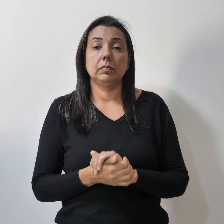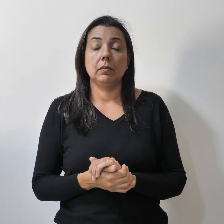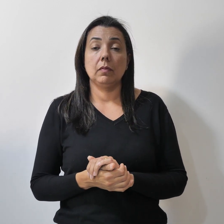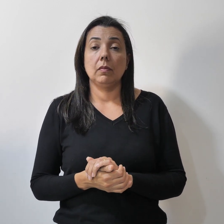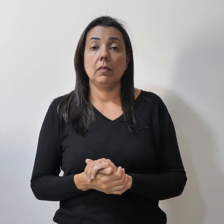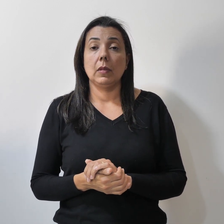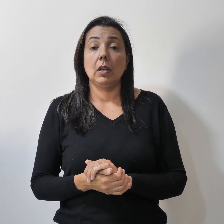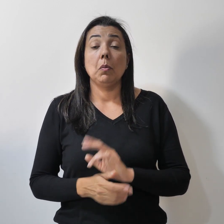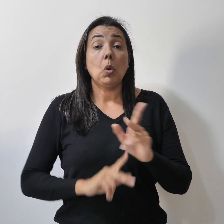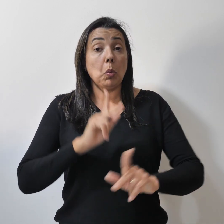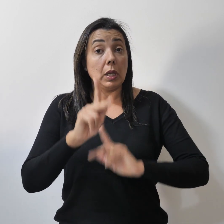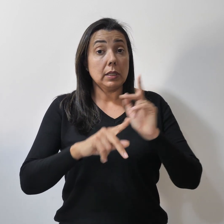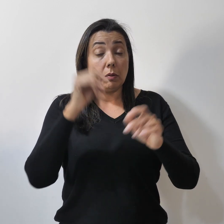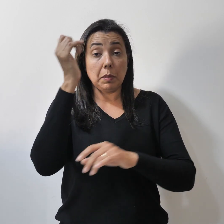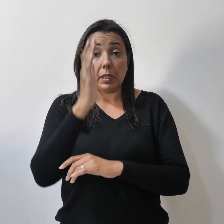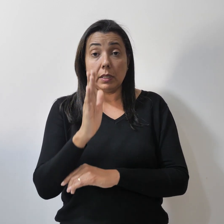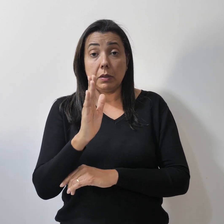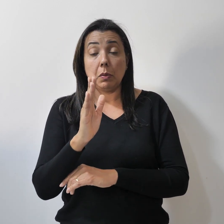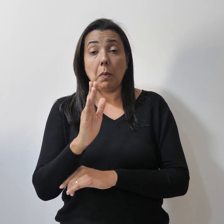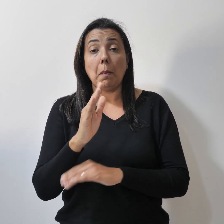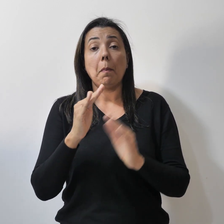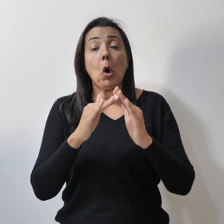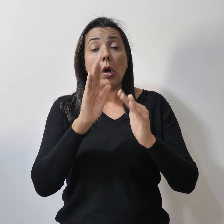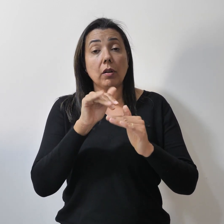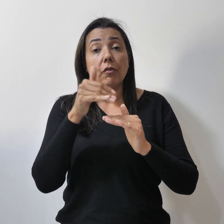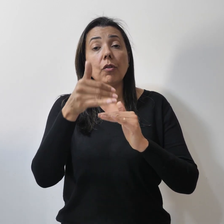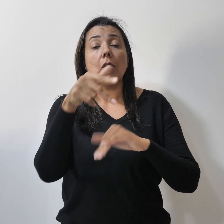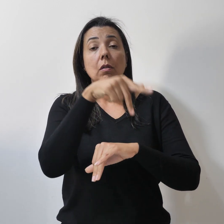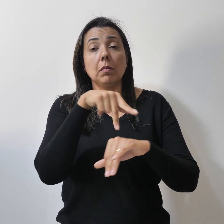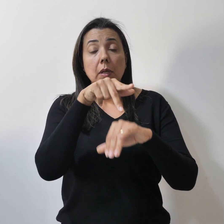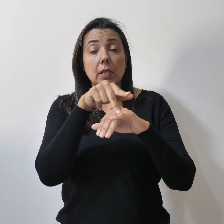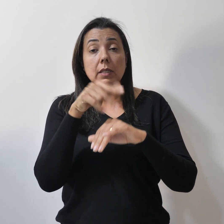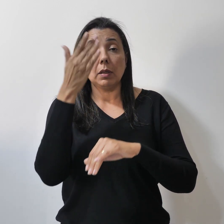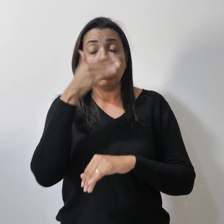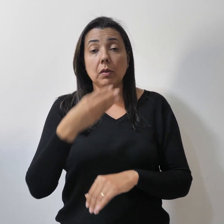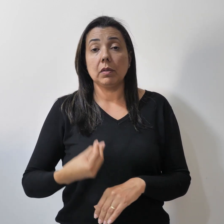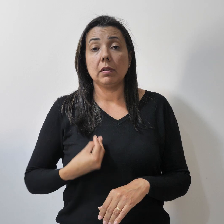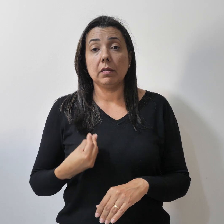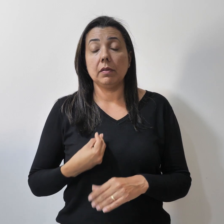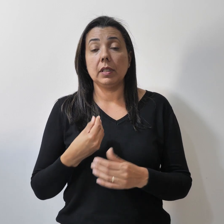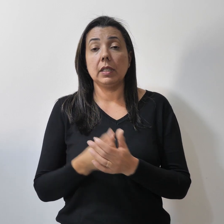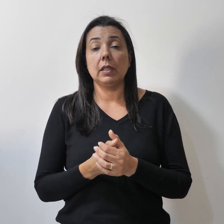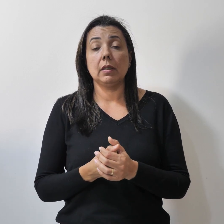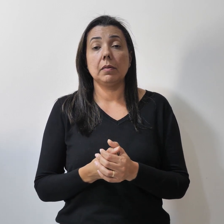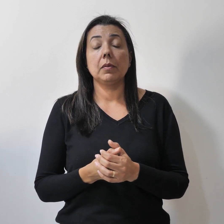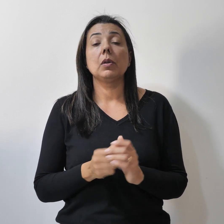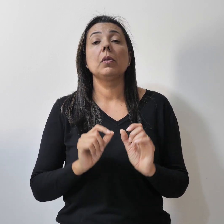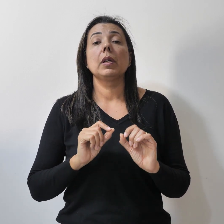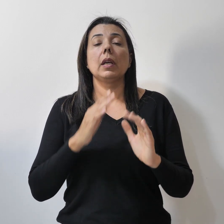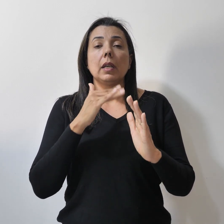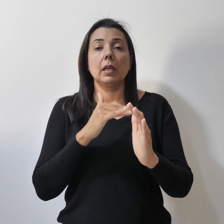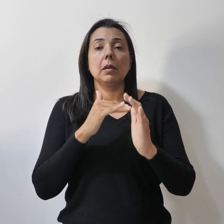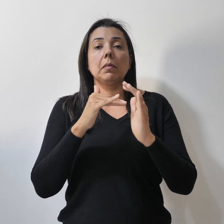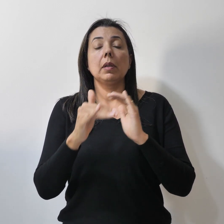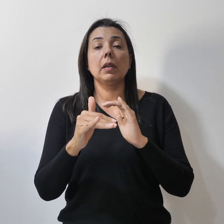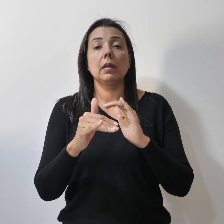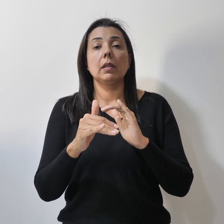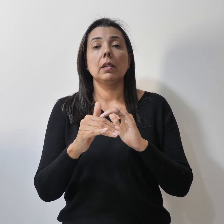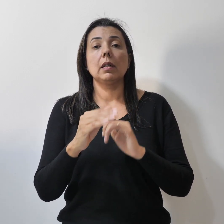Brasileiros que residem no exterior, a prova de vida deve ser encaminhada por meio de consulado